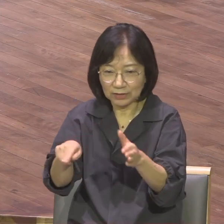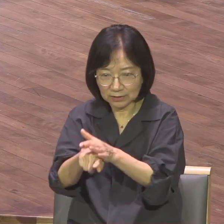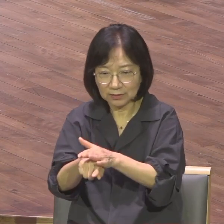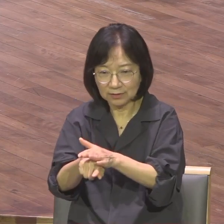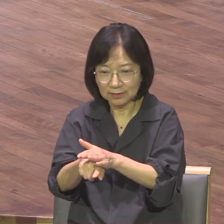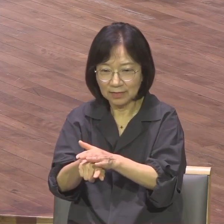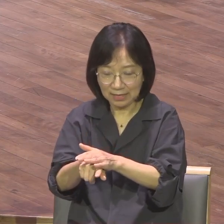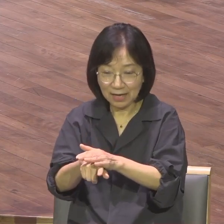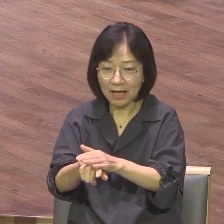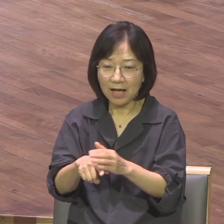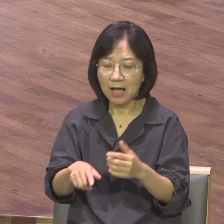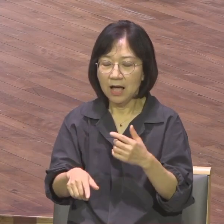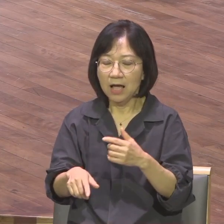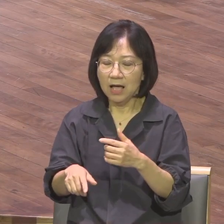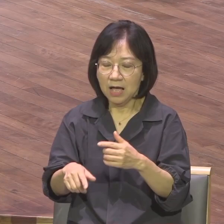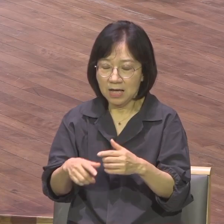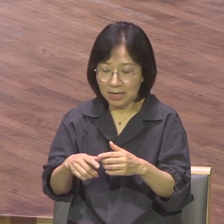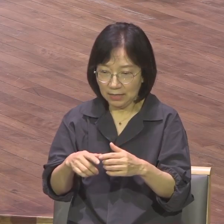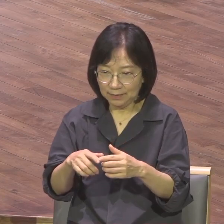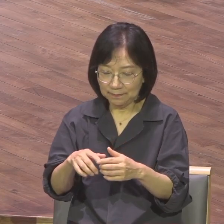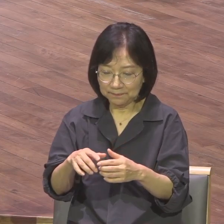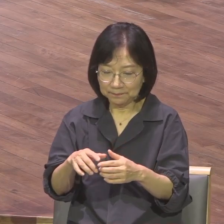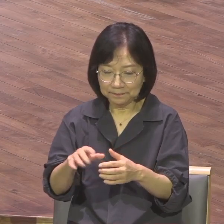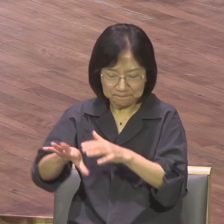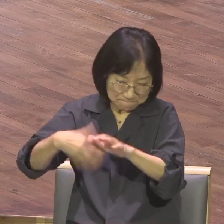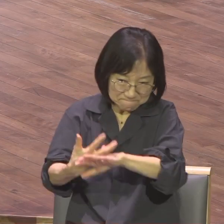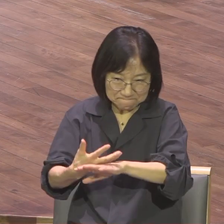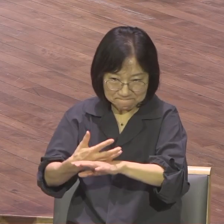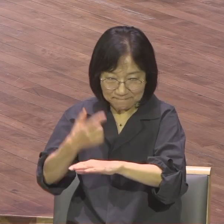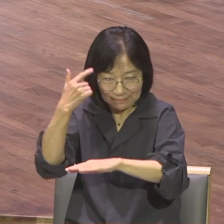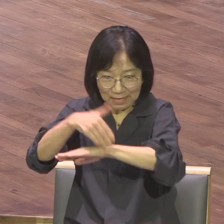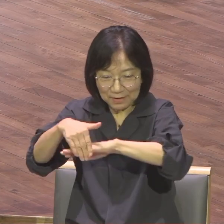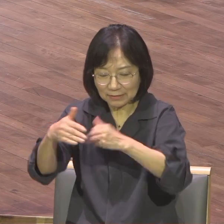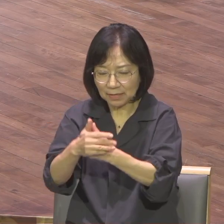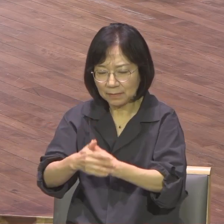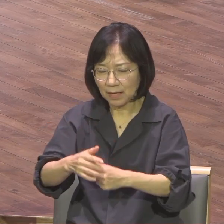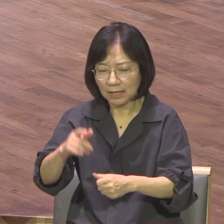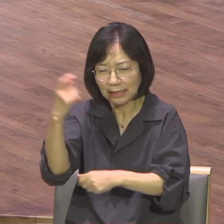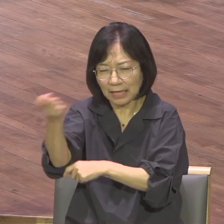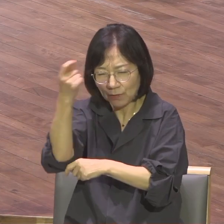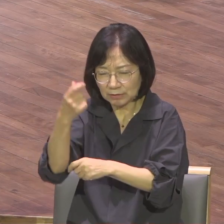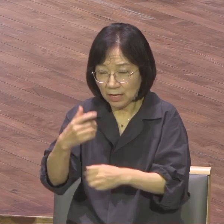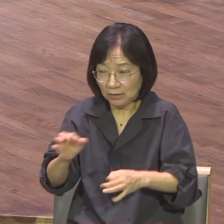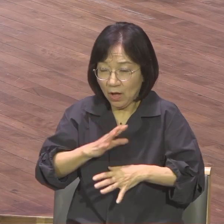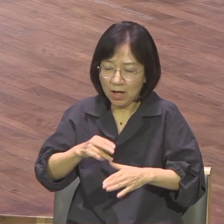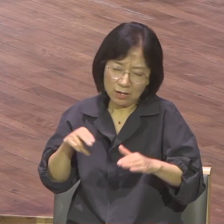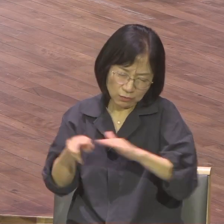천하의 다윗도 결국 중요한 언약을 자녀에게 후대에게 전달하지 못하게 된 거죠